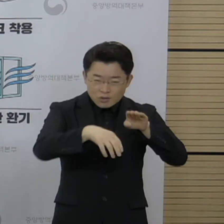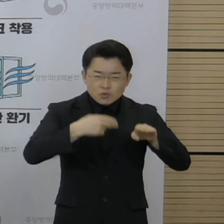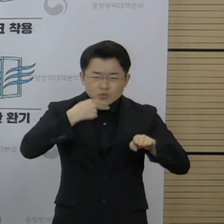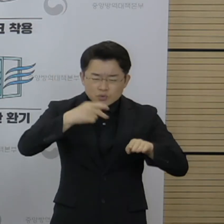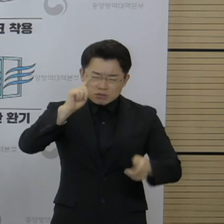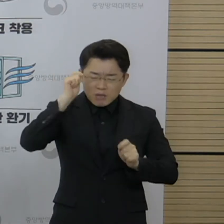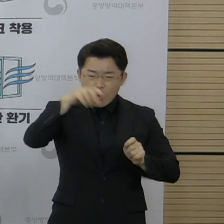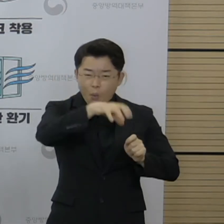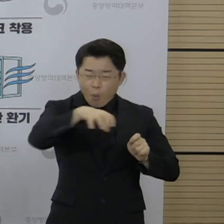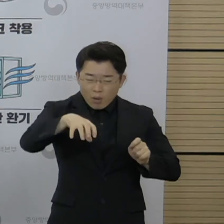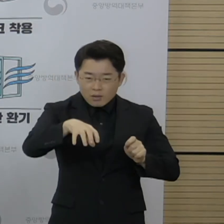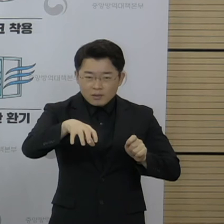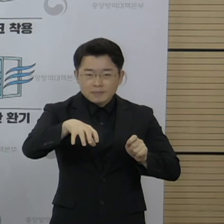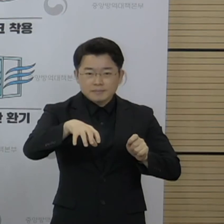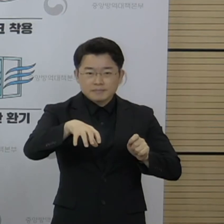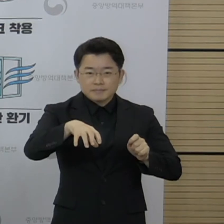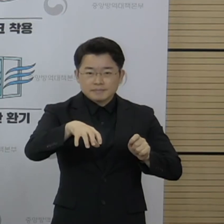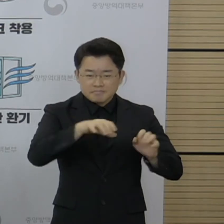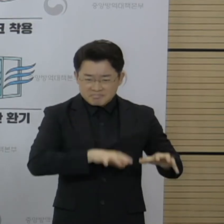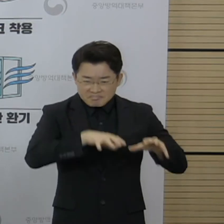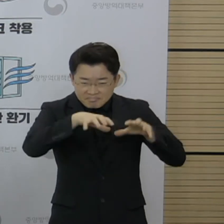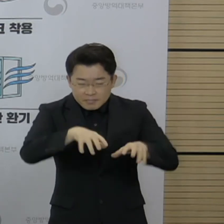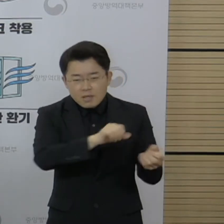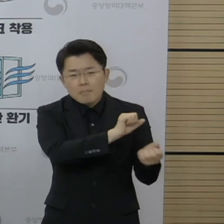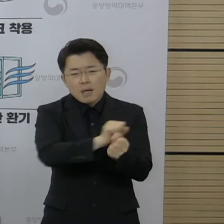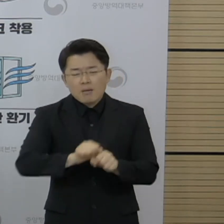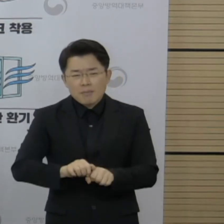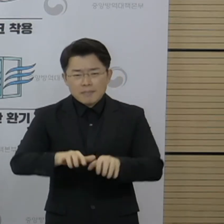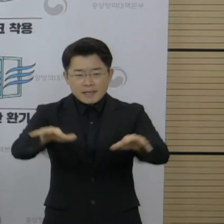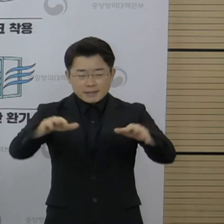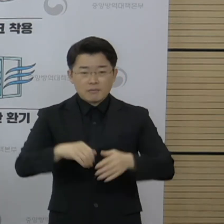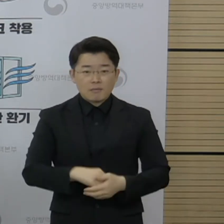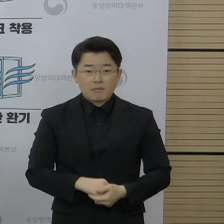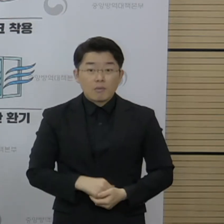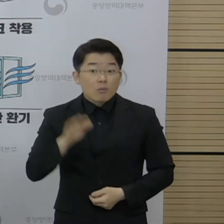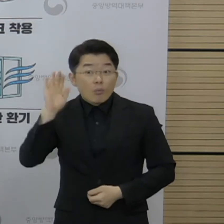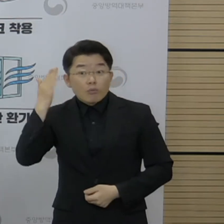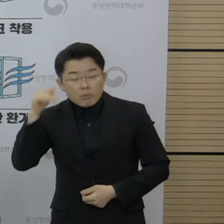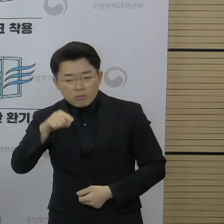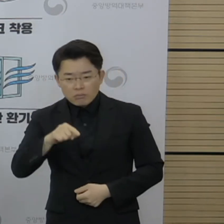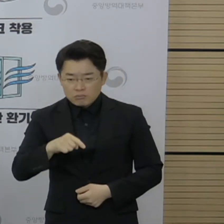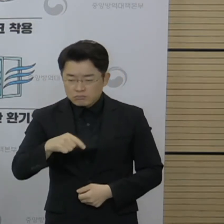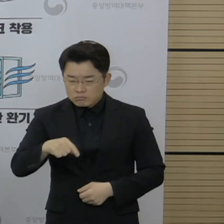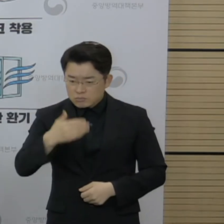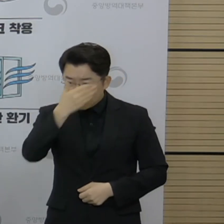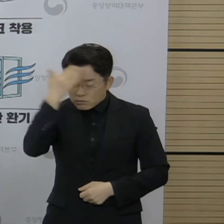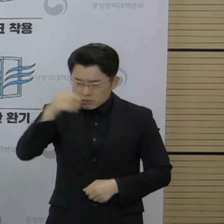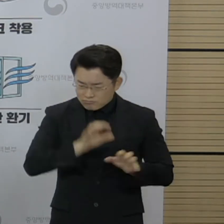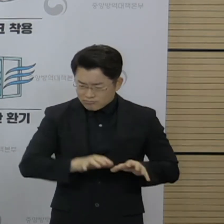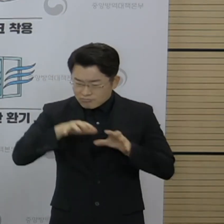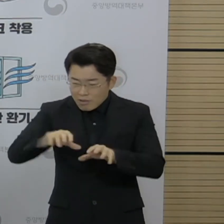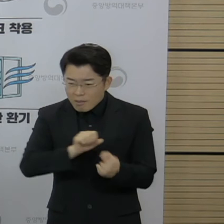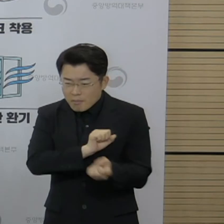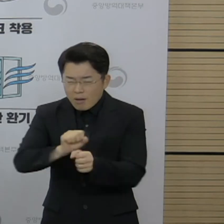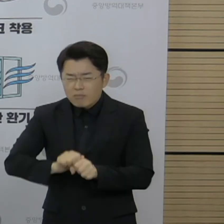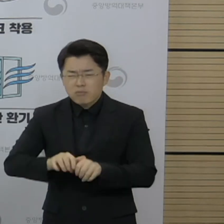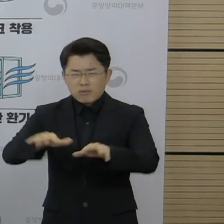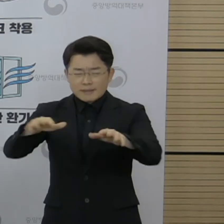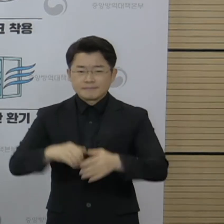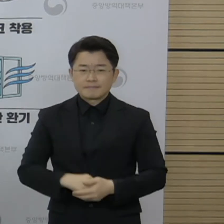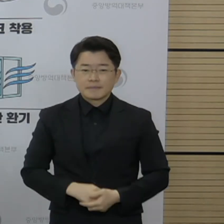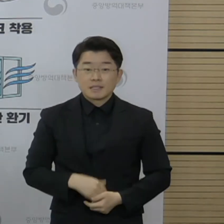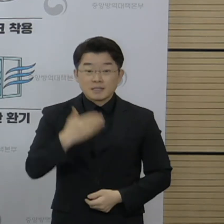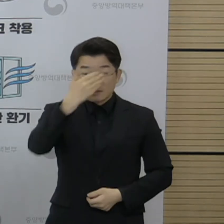유흥시설을 이용한 그런 유행 발생과 많은 점에서 비슷한 양상을 보이고 있습니다. 젊은 연령층이